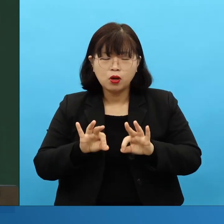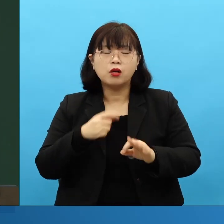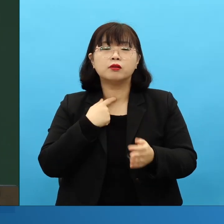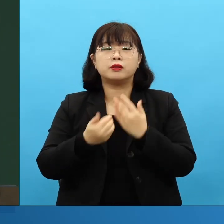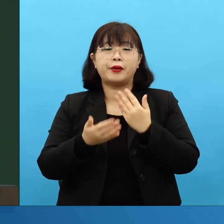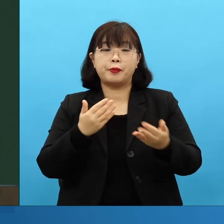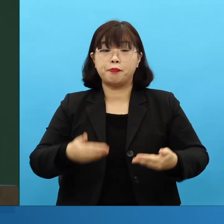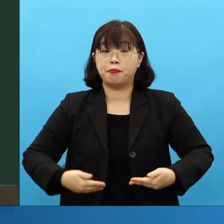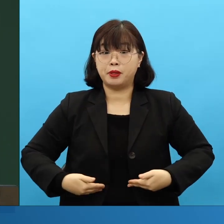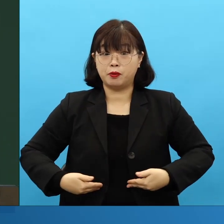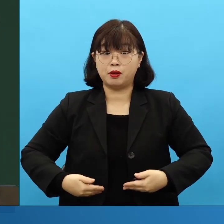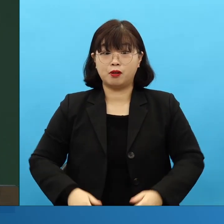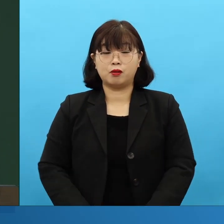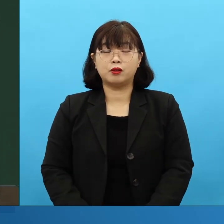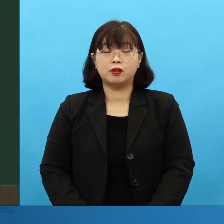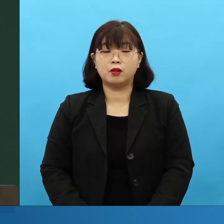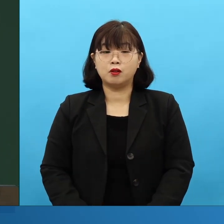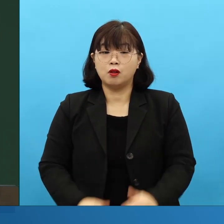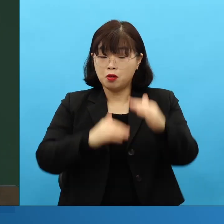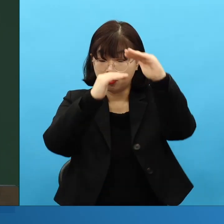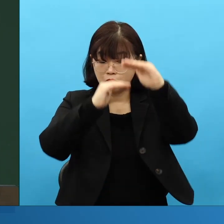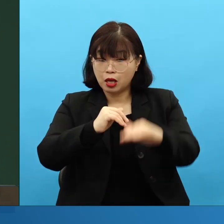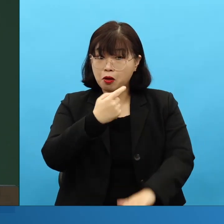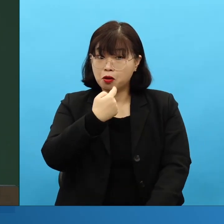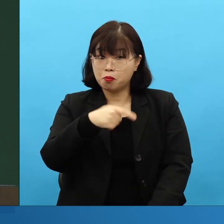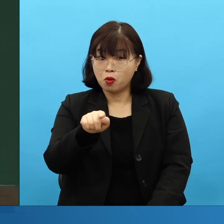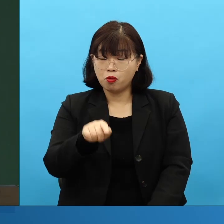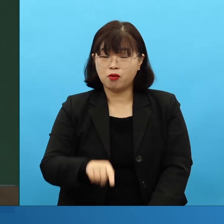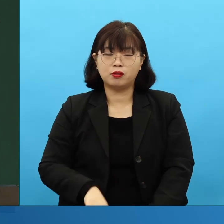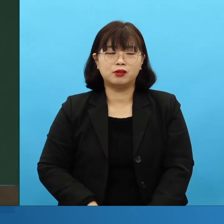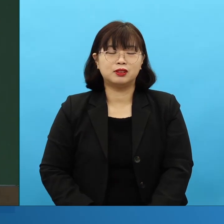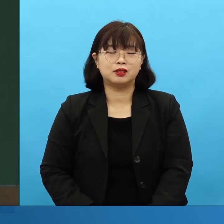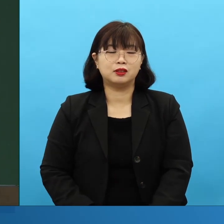이스라엘 민족이 노예가 될 정도가 아니고, 거의,